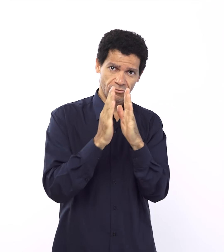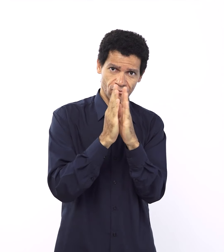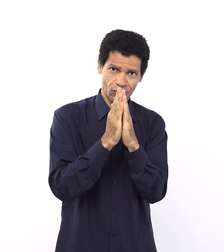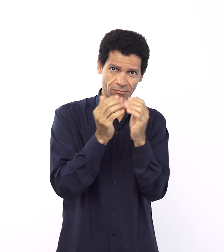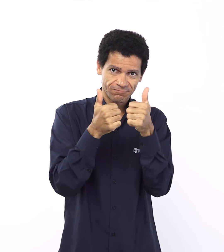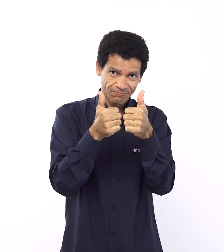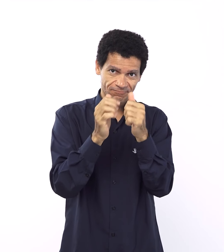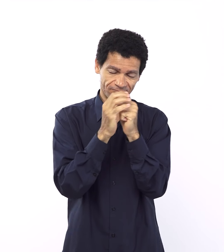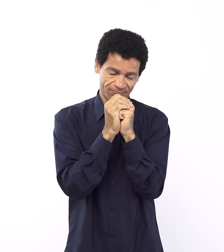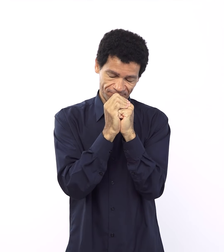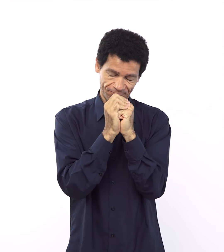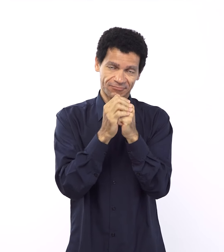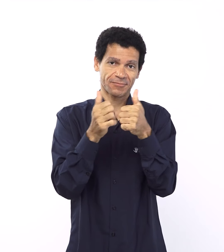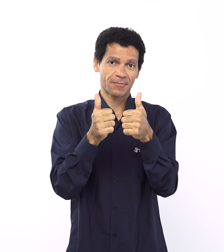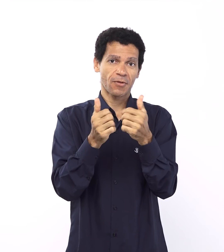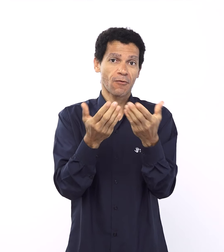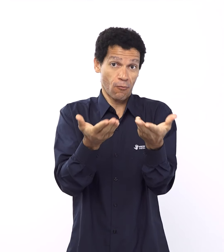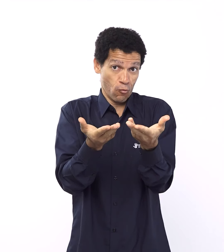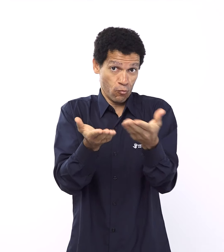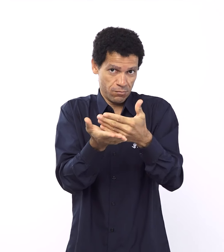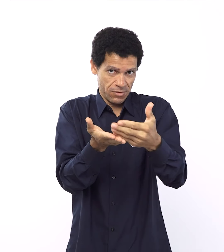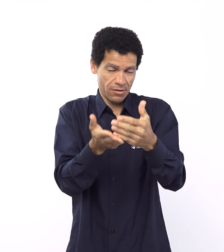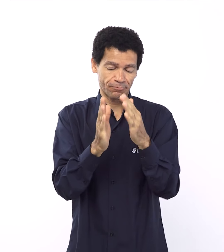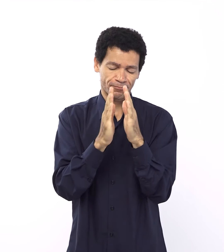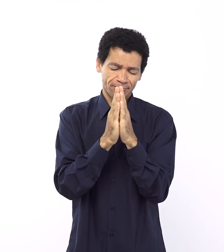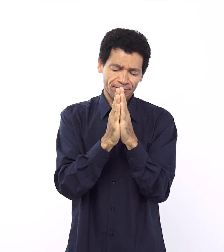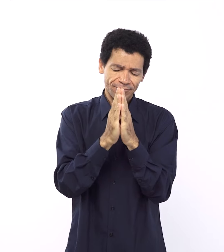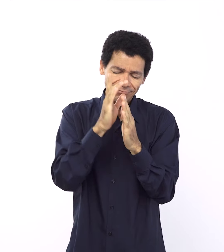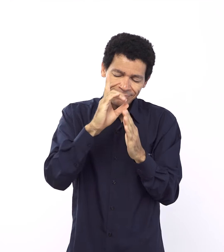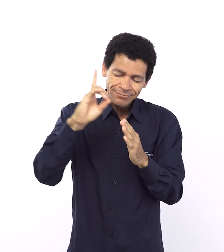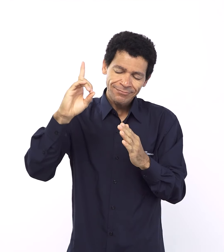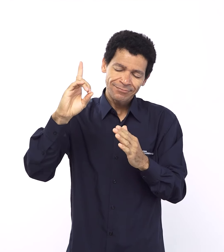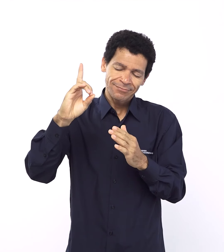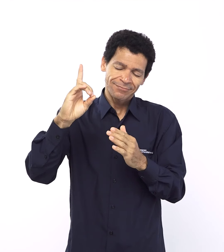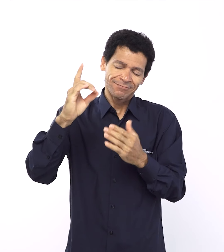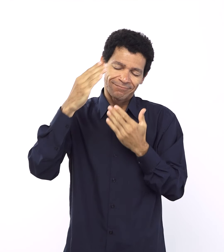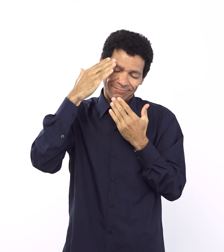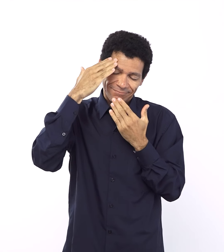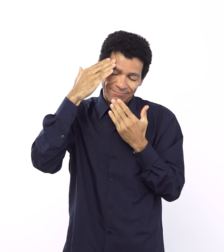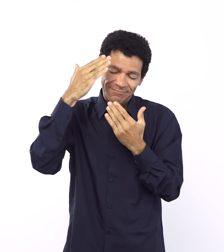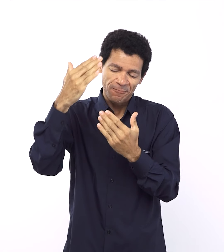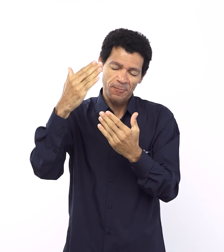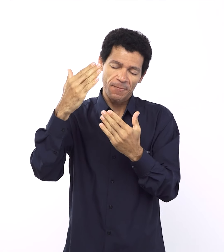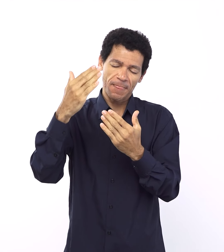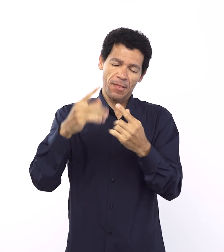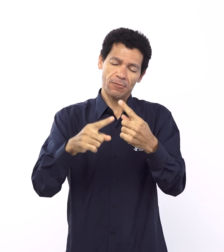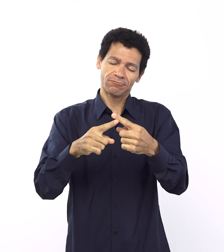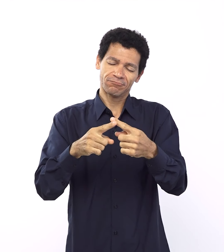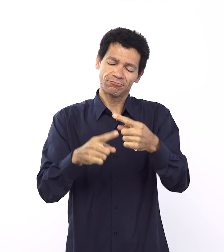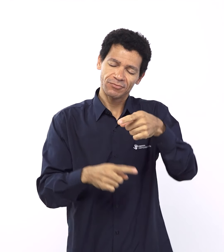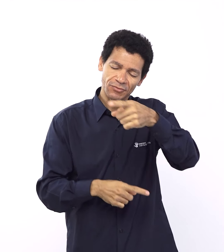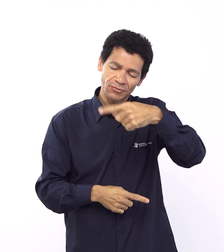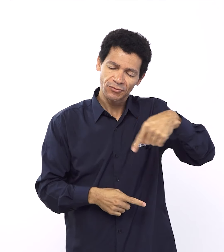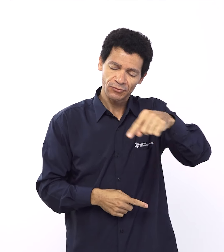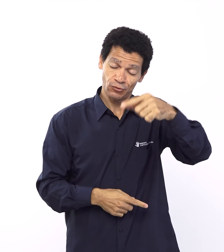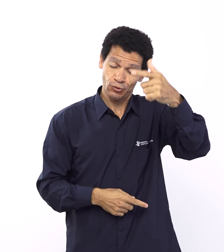Oremos. Querido Deus, nosso Senhor, obrigado, Bom Pai, por mais uma oportunidade que a gente tem de entre amigos poder falar da tua